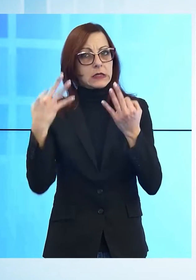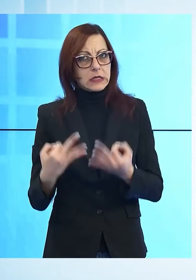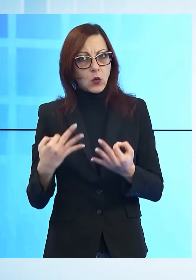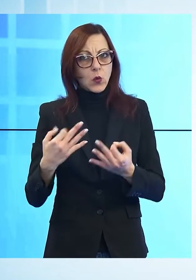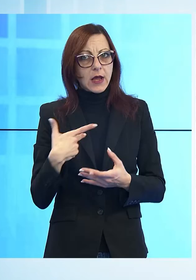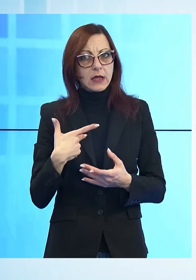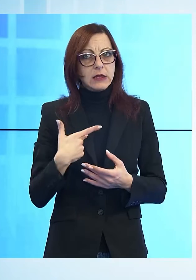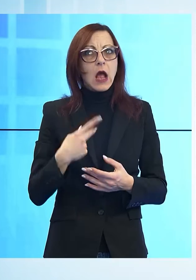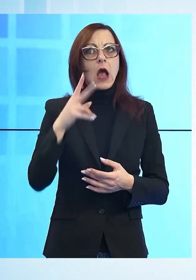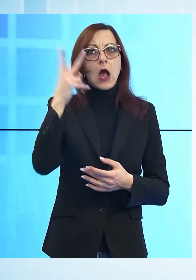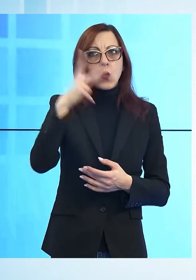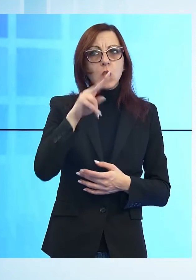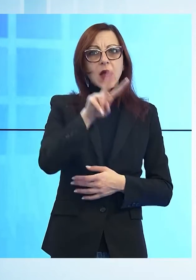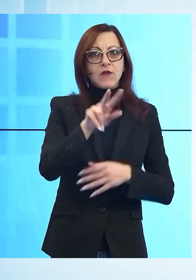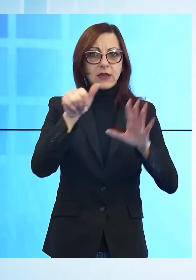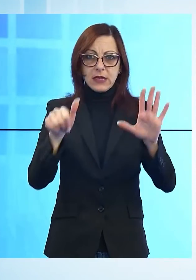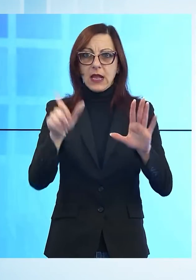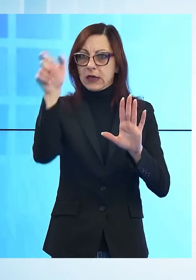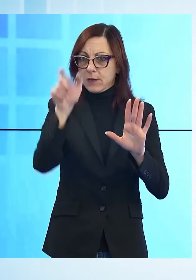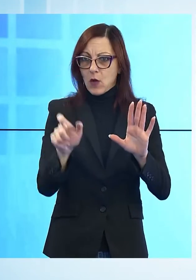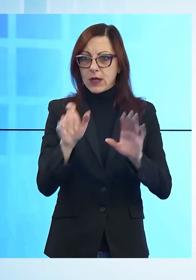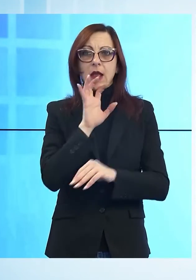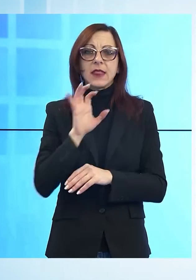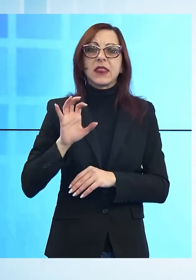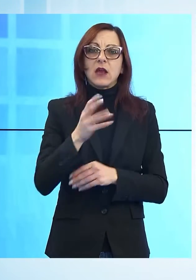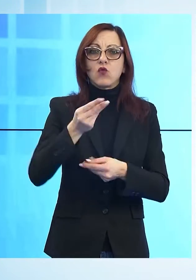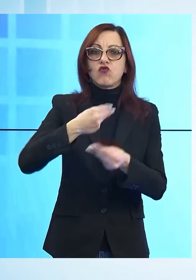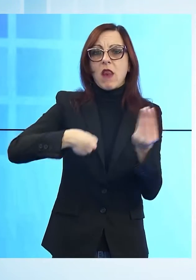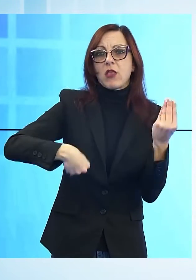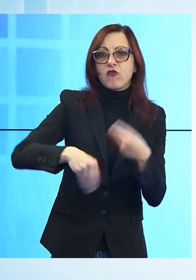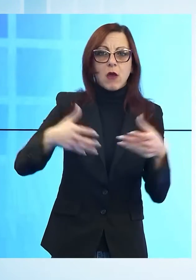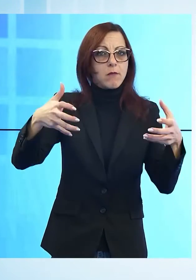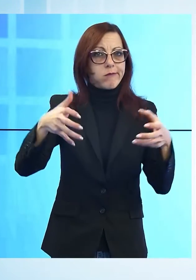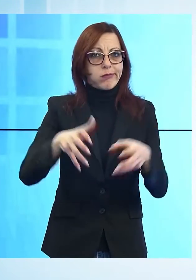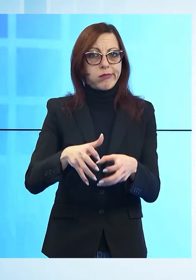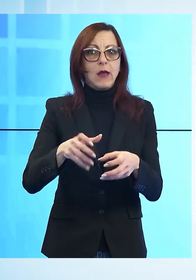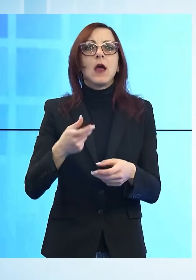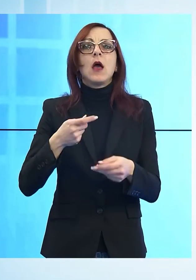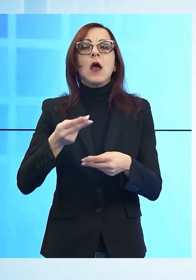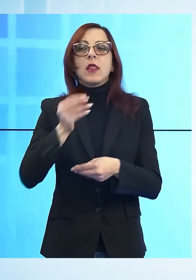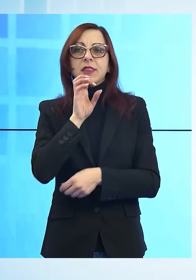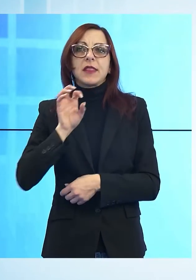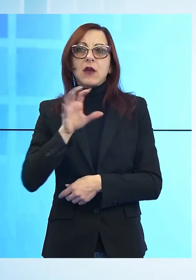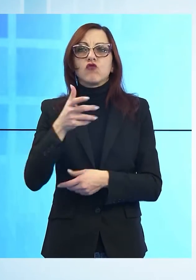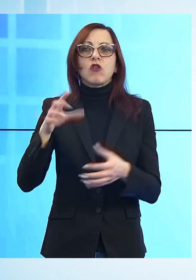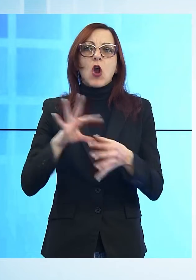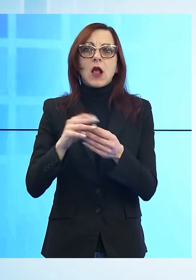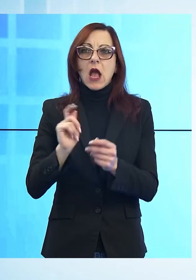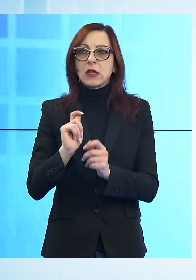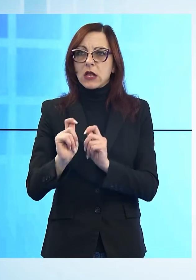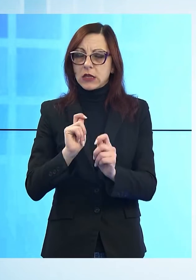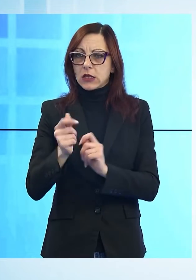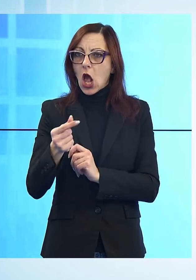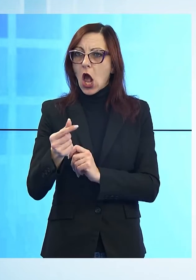e in particolare da noi sono molto diminuite le denunce legate al riciclaggio ed impiego di denaro. Bene, anche un altro capitolo